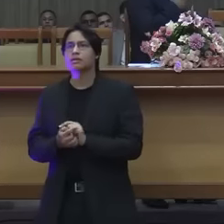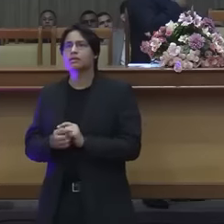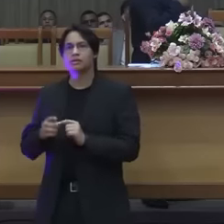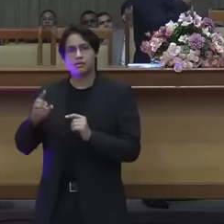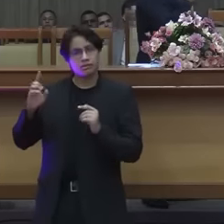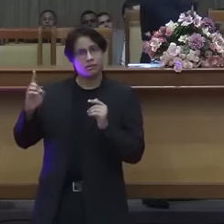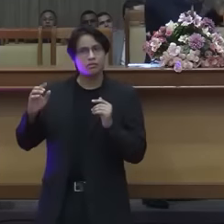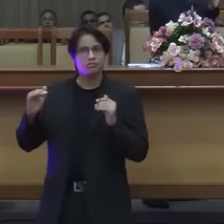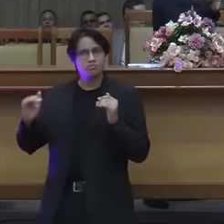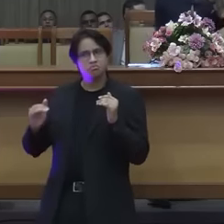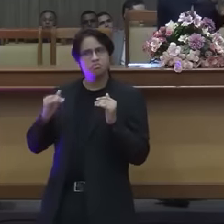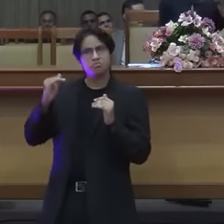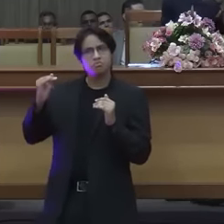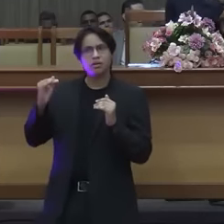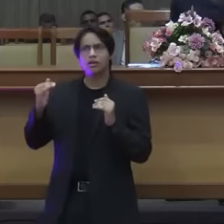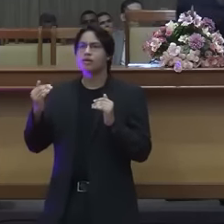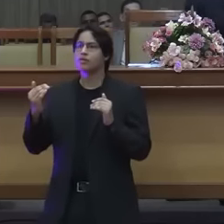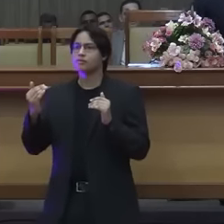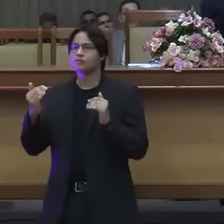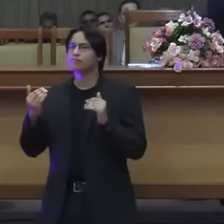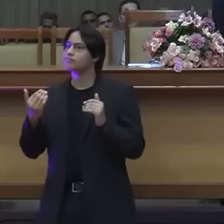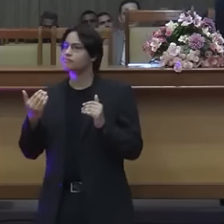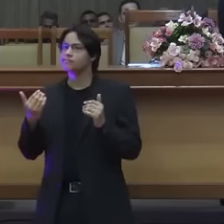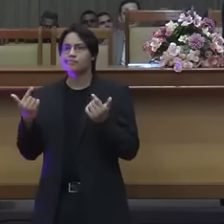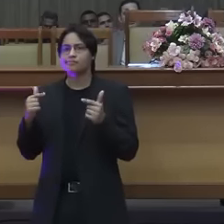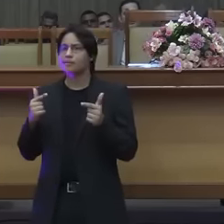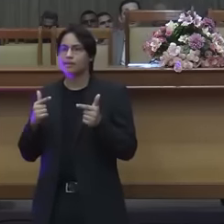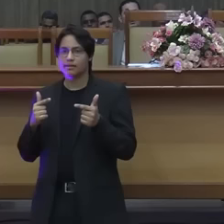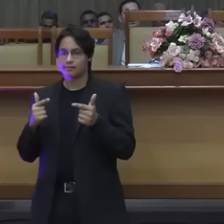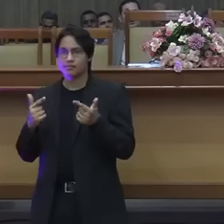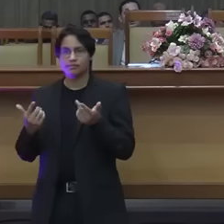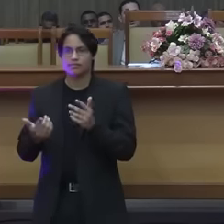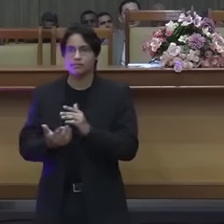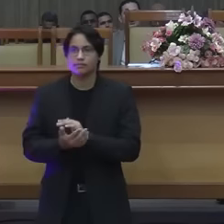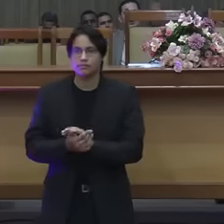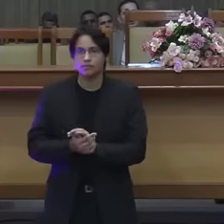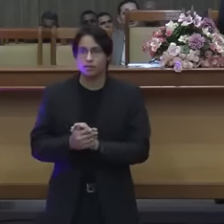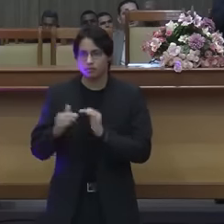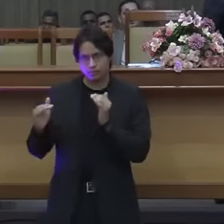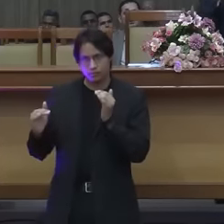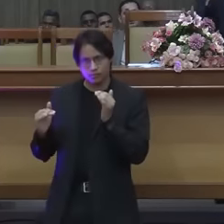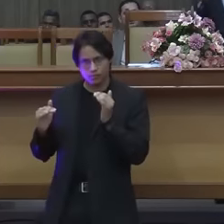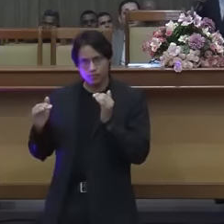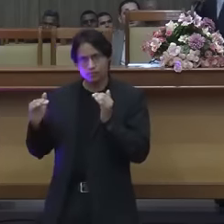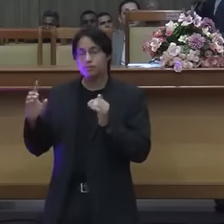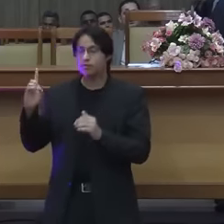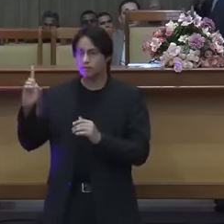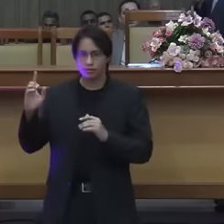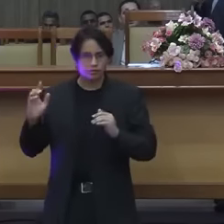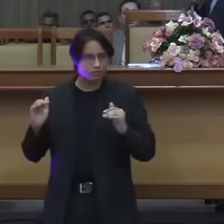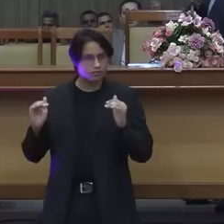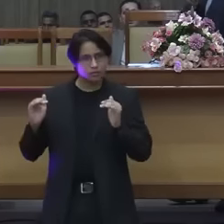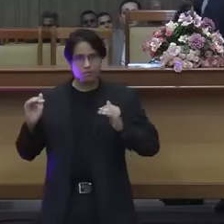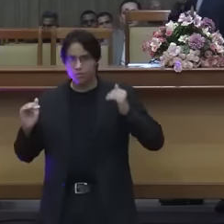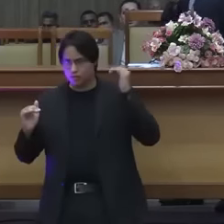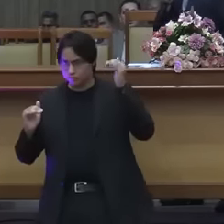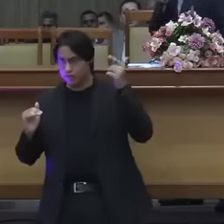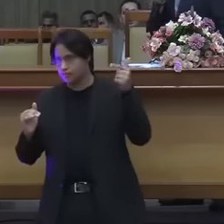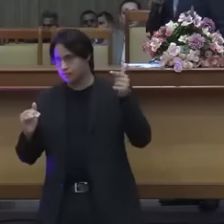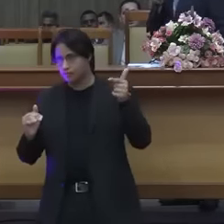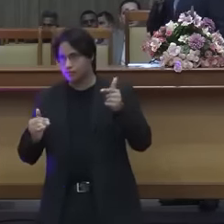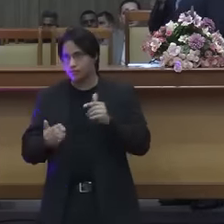ele, está baseado em Atos 4, verso 12, e em nenhum outro há salvação,